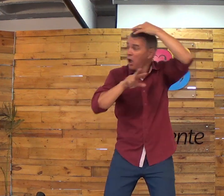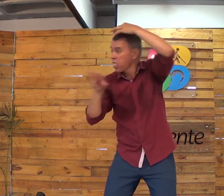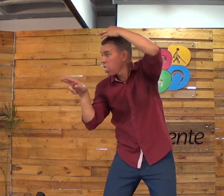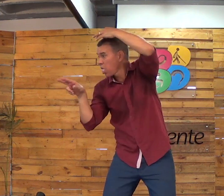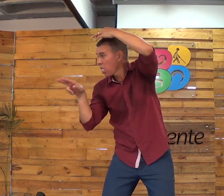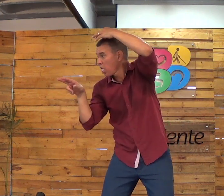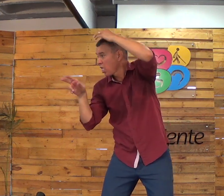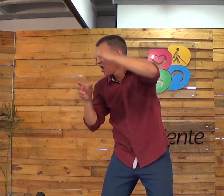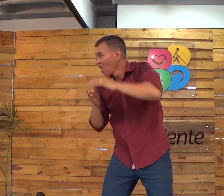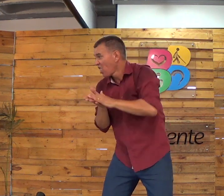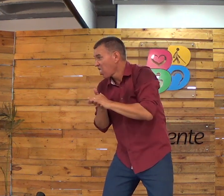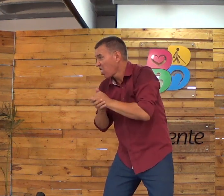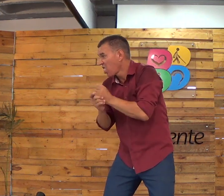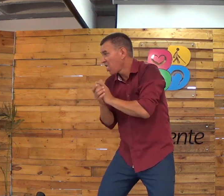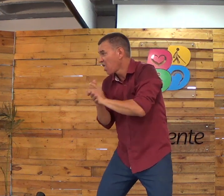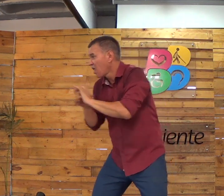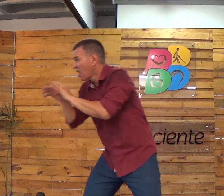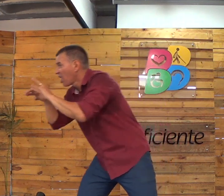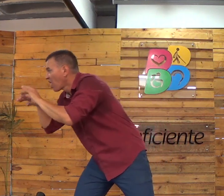Espírito Santo. Eu ia ficar